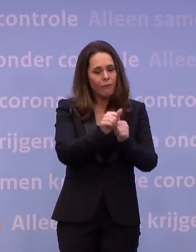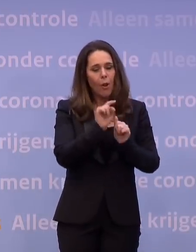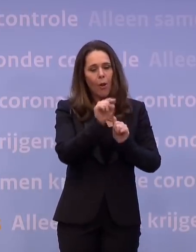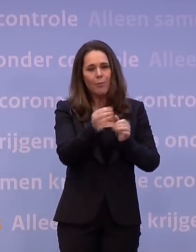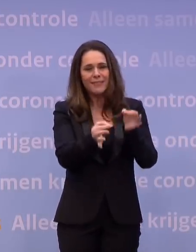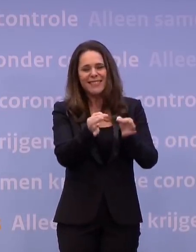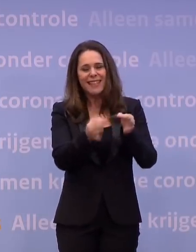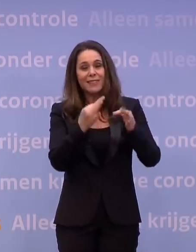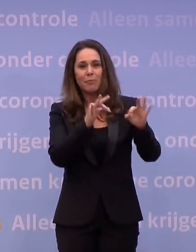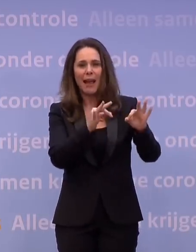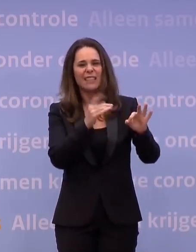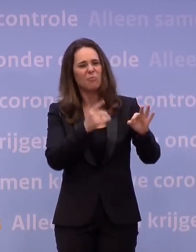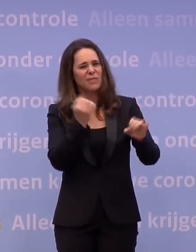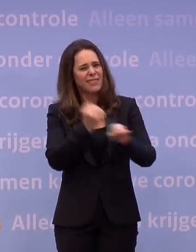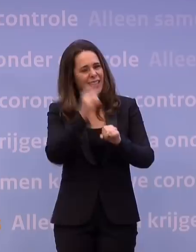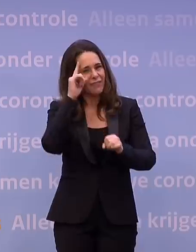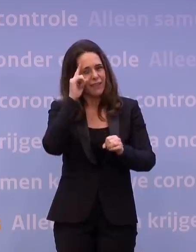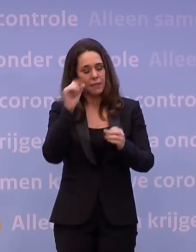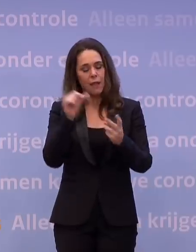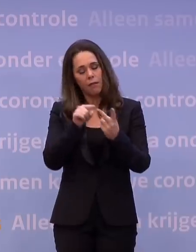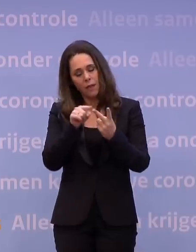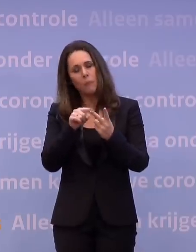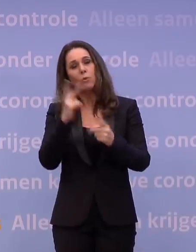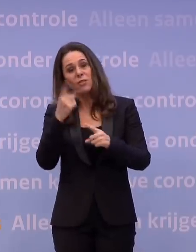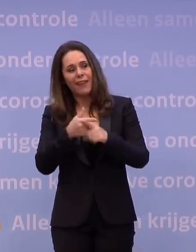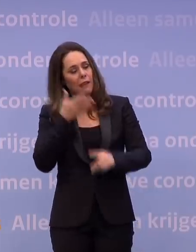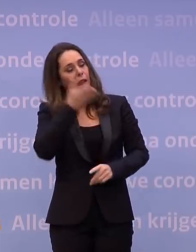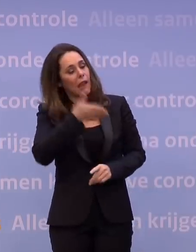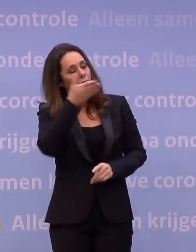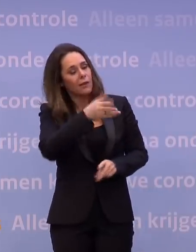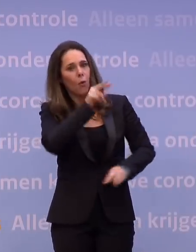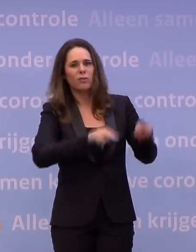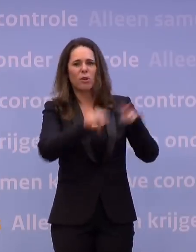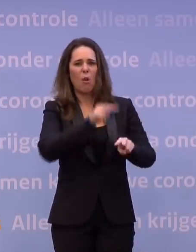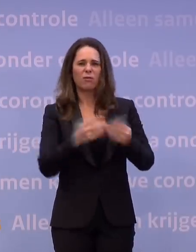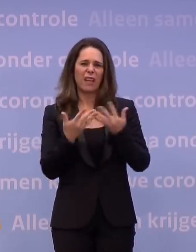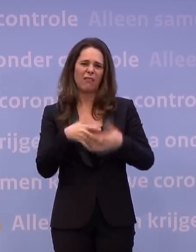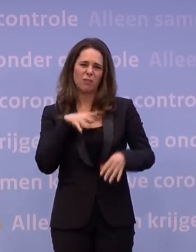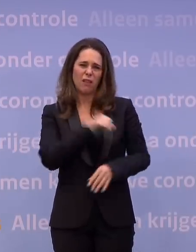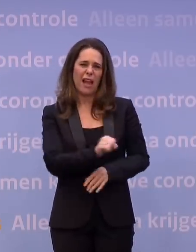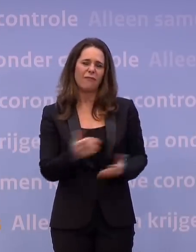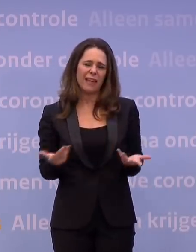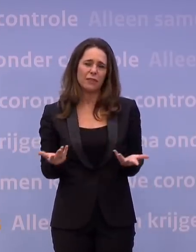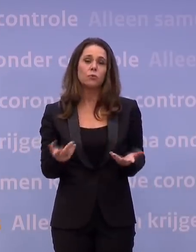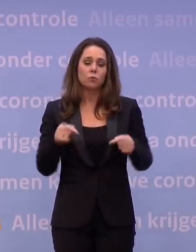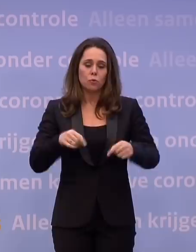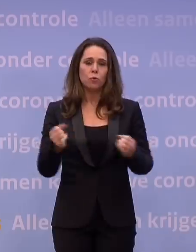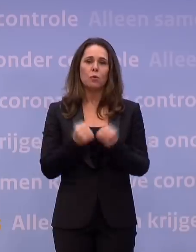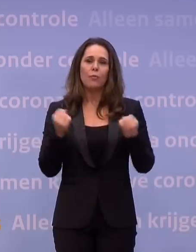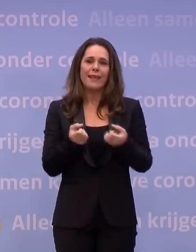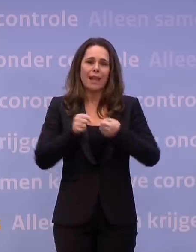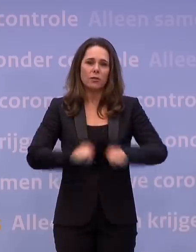zeker weten. Die andere heeft weer als ingewikkeldheid dat je twee keer langs moet om te controleren. En dat is weer ingewikkelder in de handhaving. Dus we zijn nog in de uitwerking bezig,